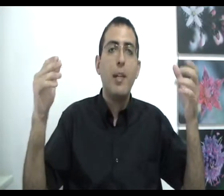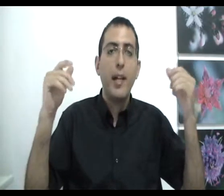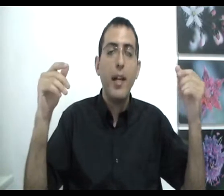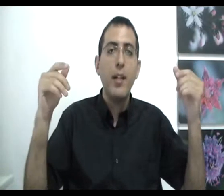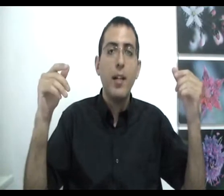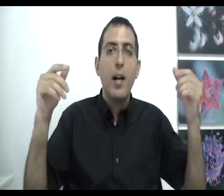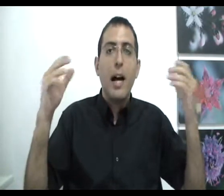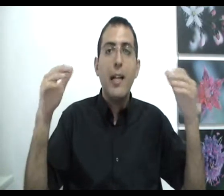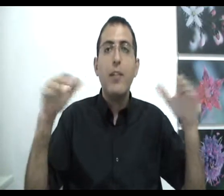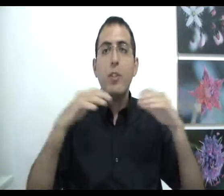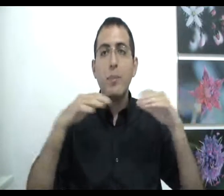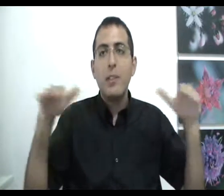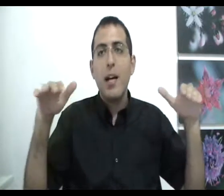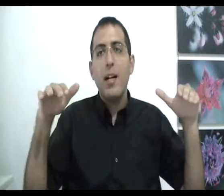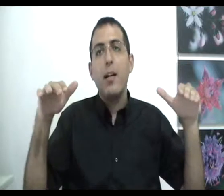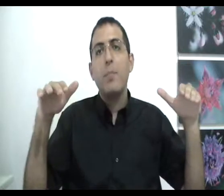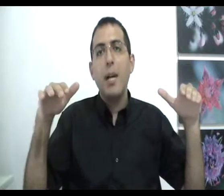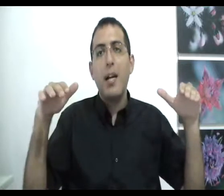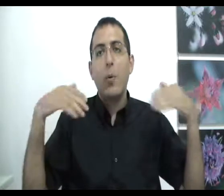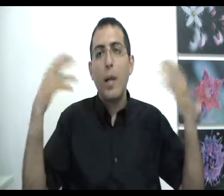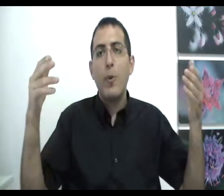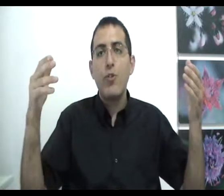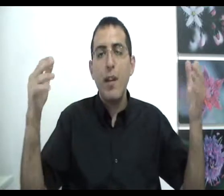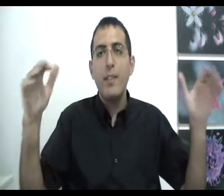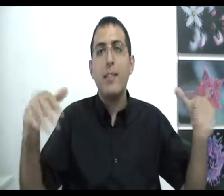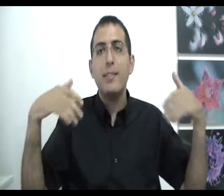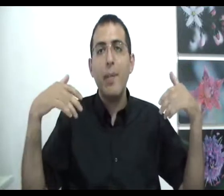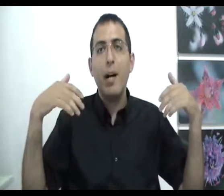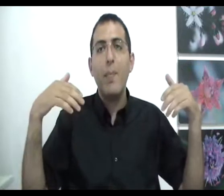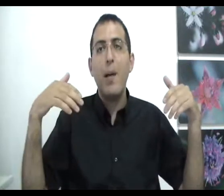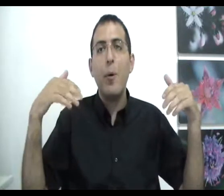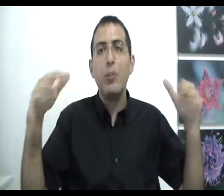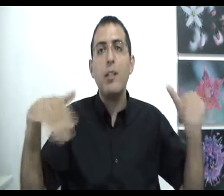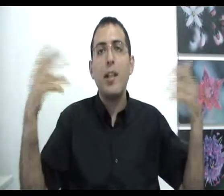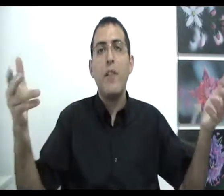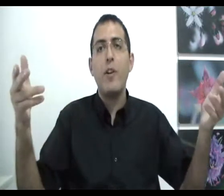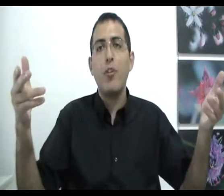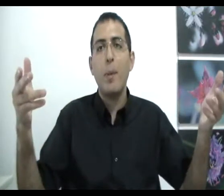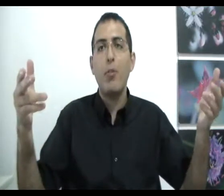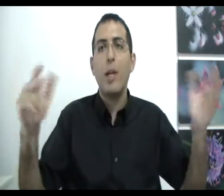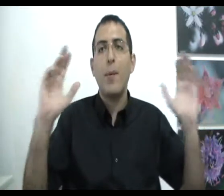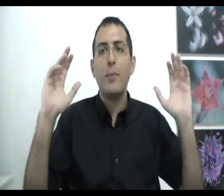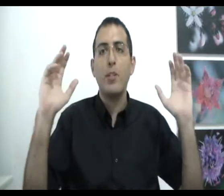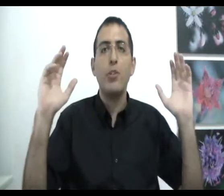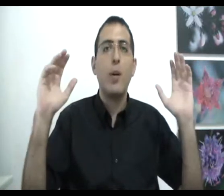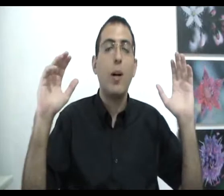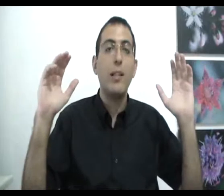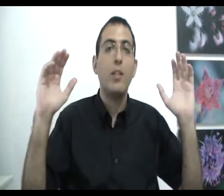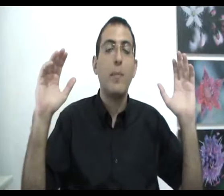היא על ידי שתמצא מה כולם חושבים ותעשה ברמה המהותית את ההפך של מה שכולם מורים זאת השיטה רוחנית הטובה